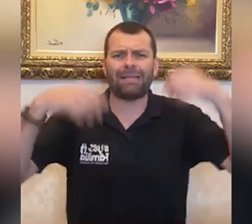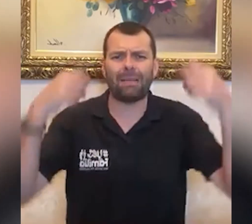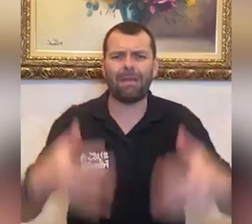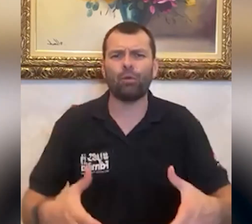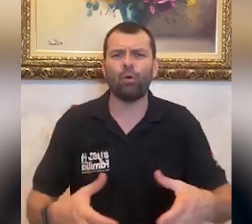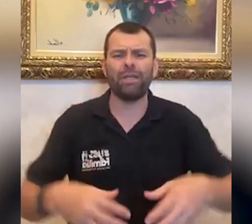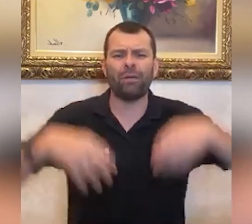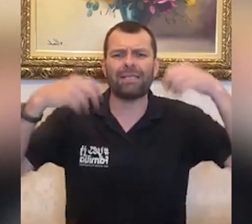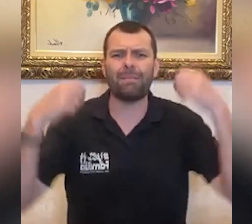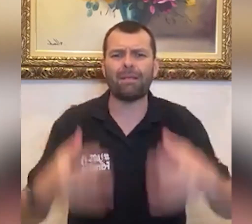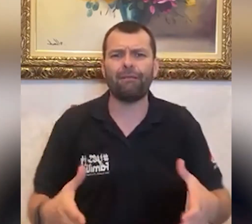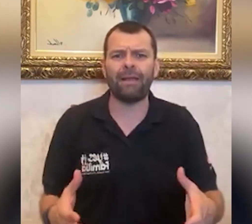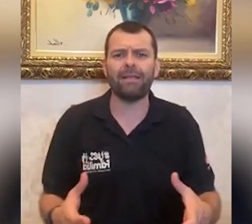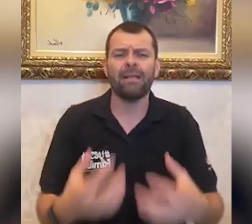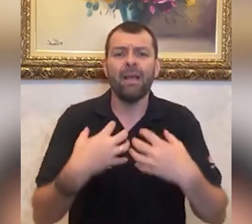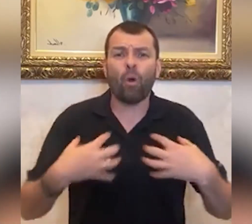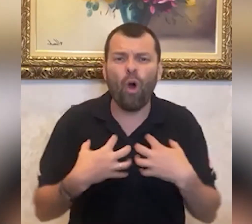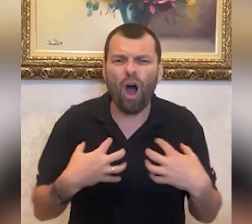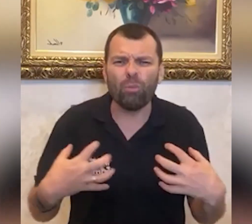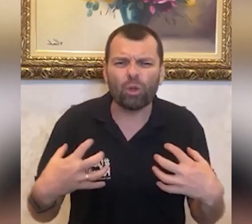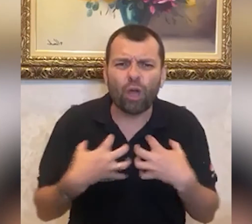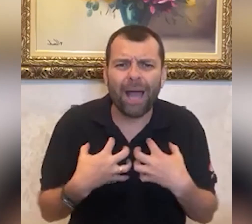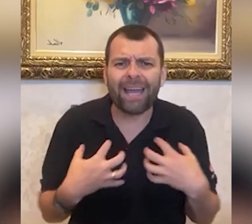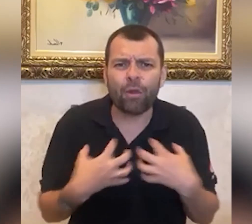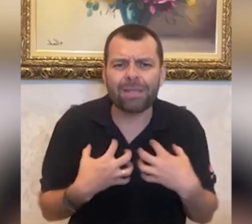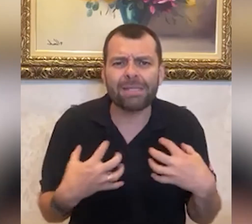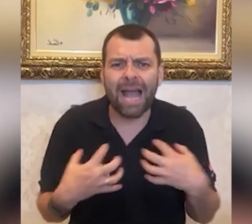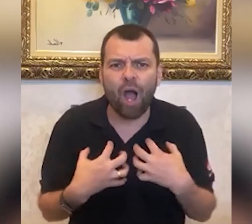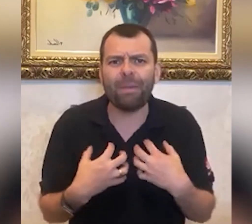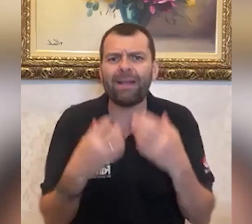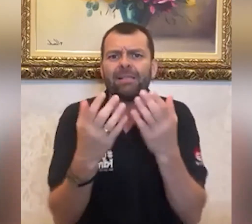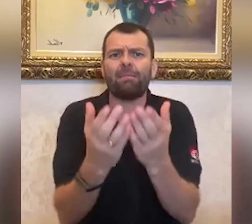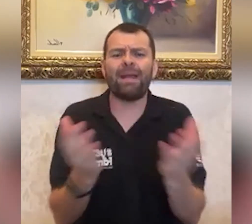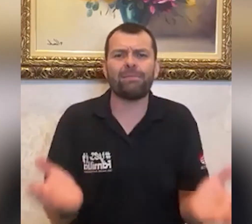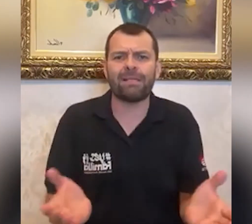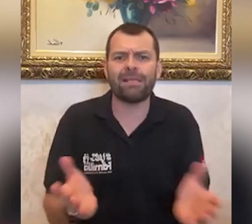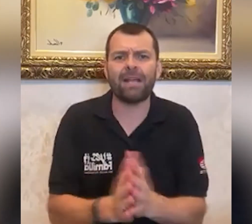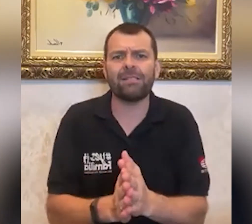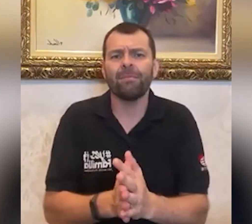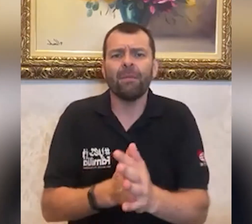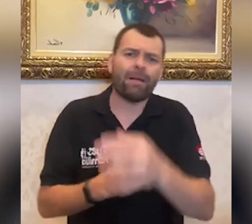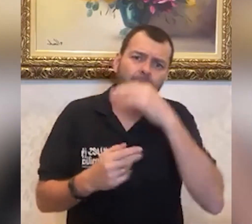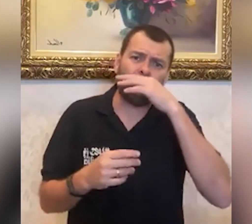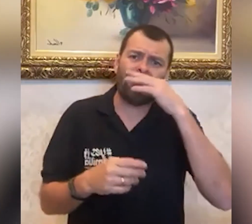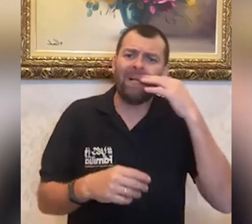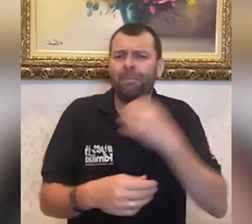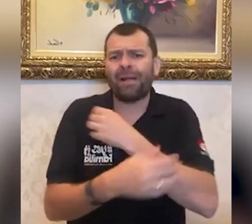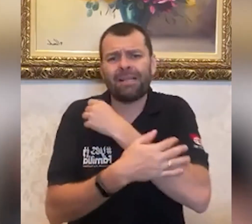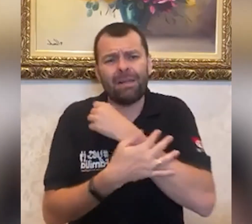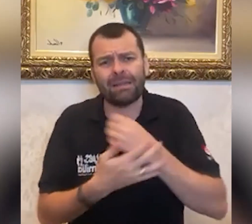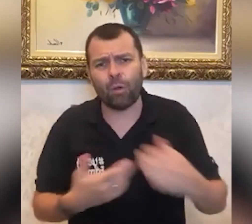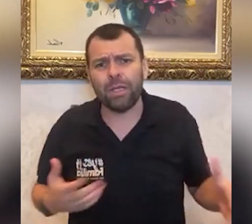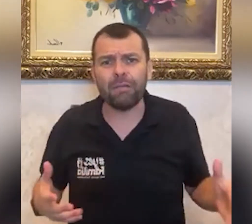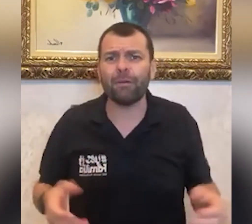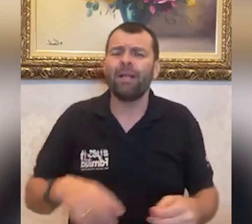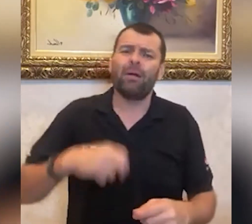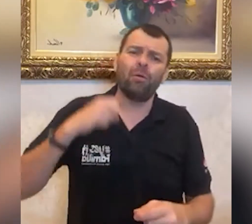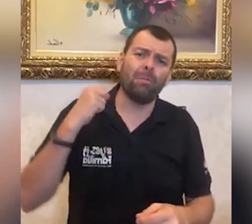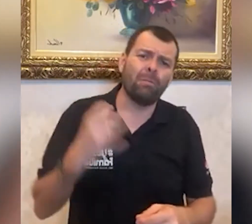um casamento ruim, um casamento infeliz, como dói a nossa alma receber as mensagens pastor, meu casamento tá horrível, eu não amo